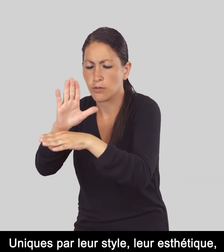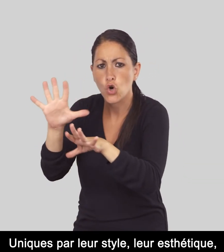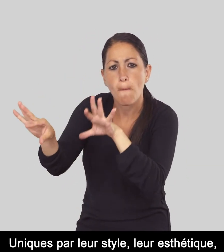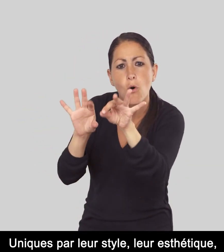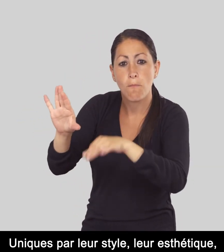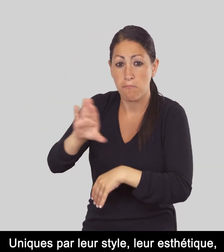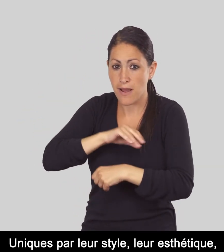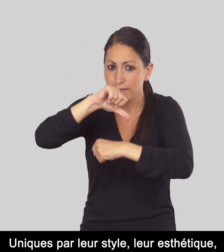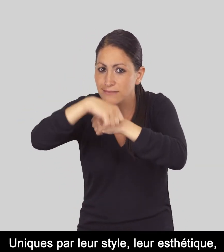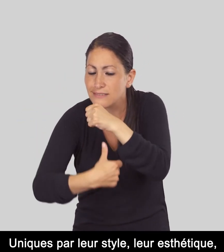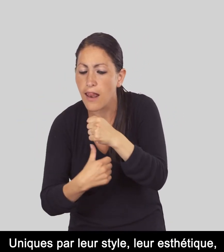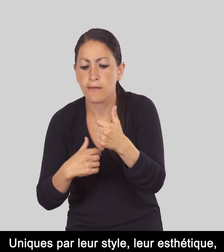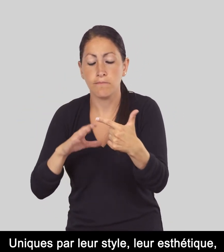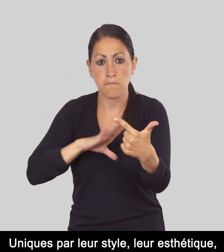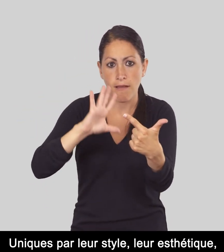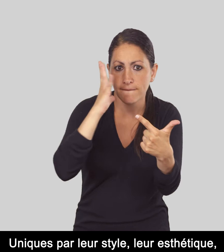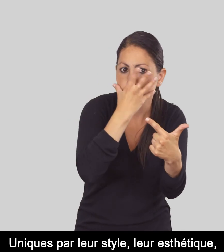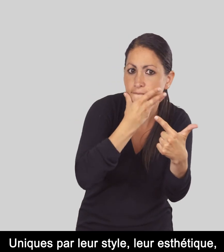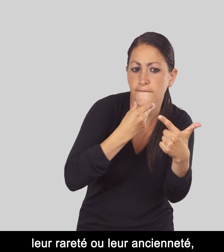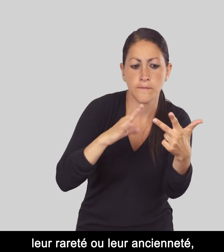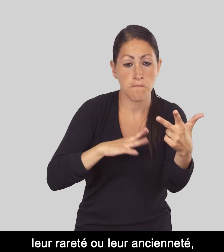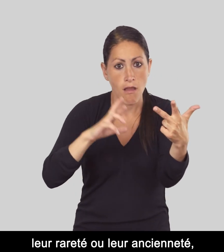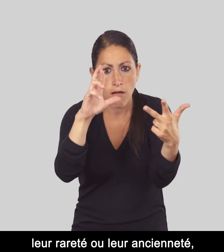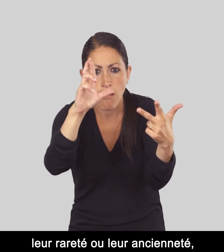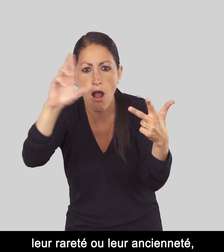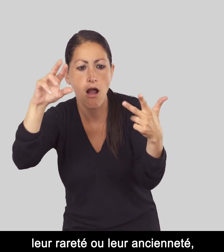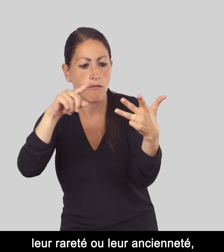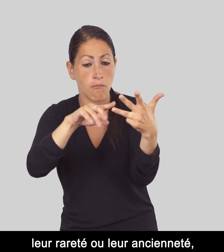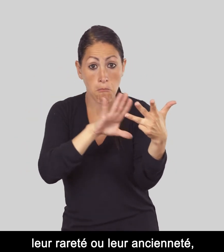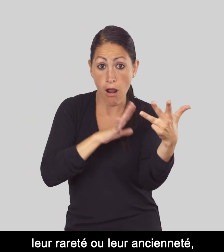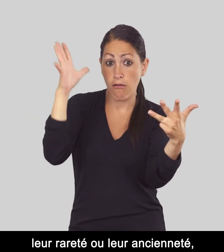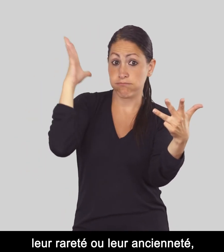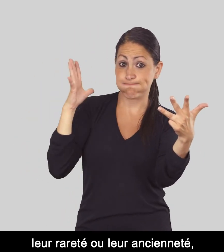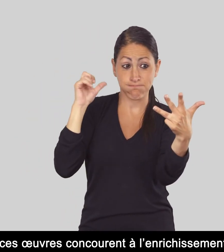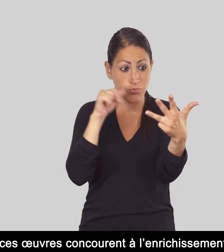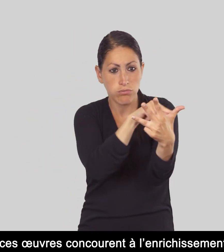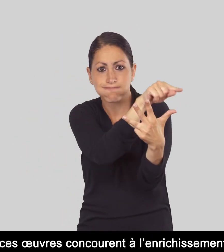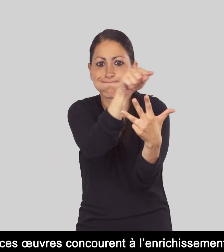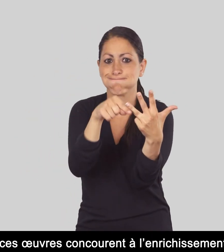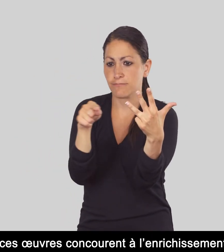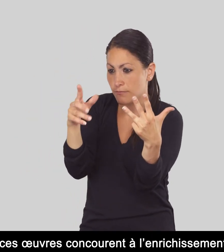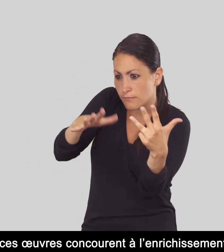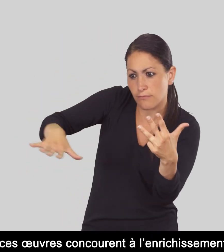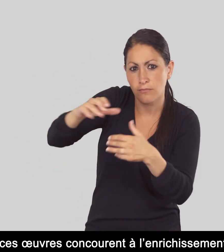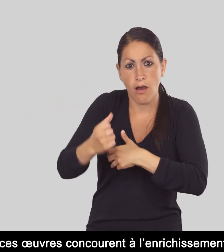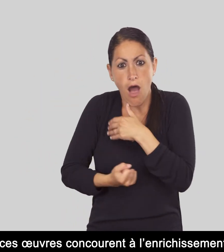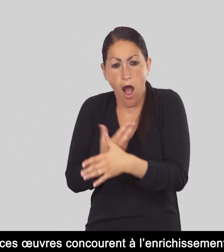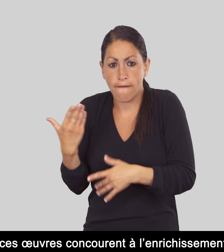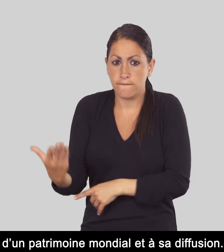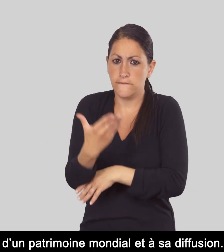Uniques par leur style, leur esthétique, leur rareté ou leur ancienneté, ces œuvres concourent à l'enrichissement d'un